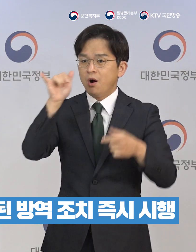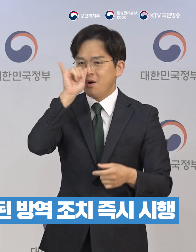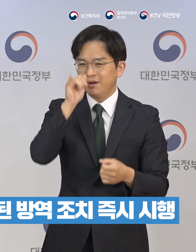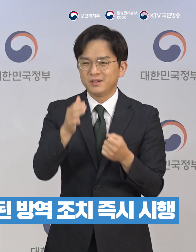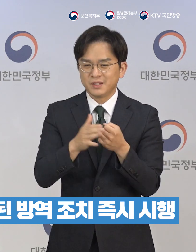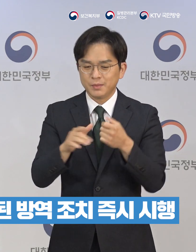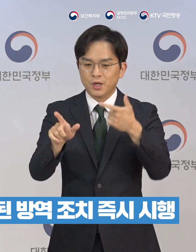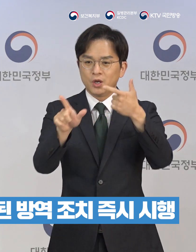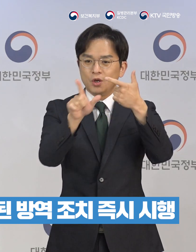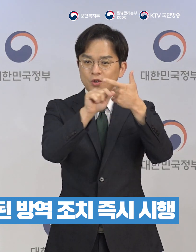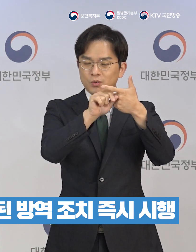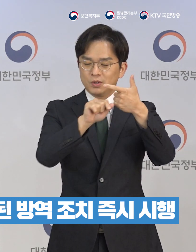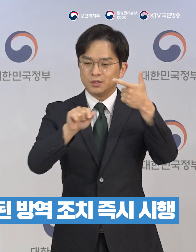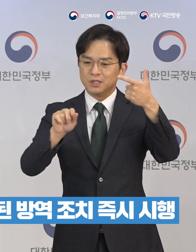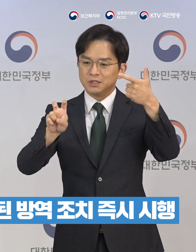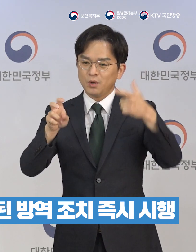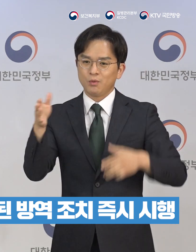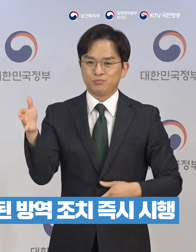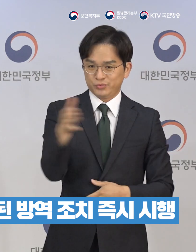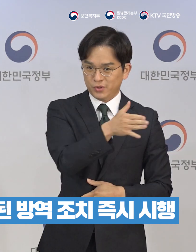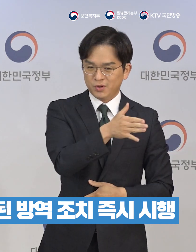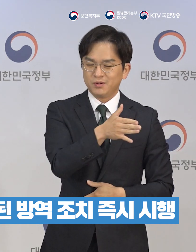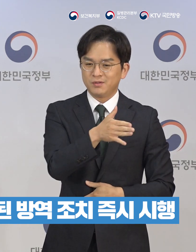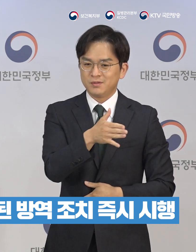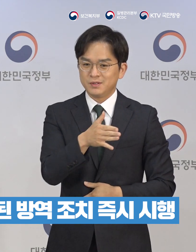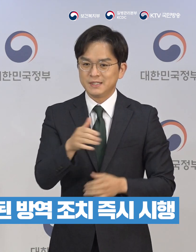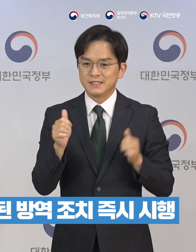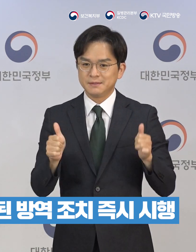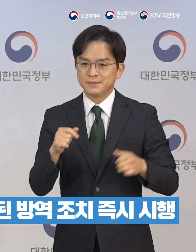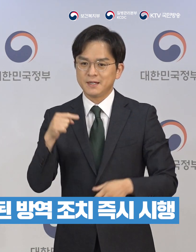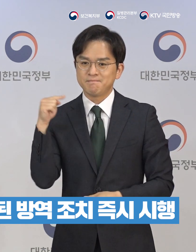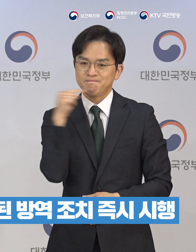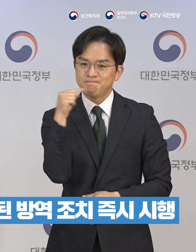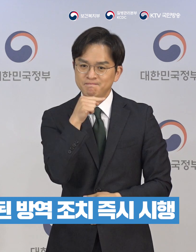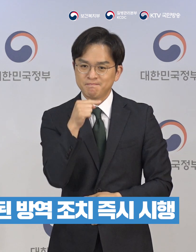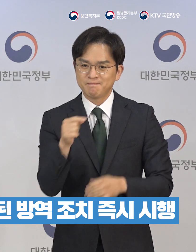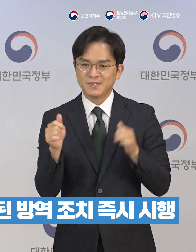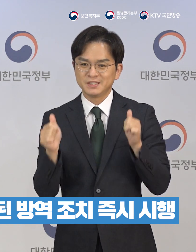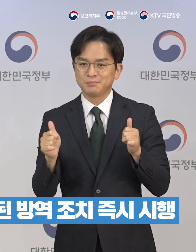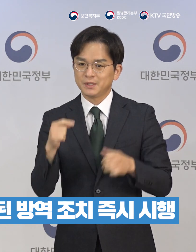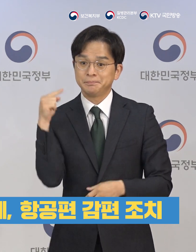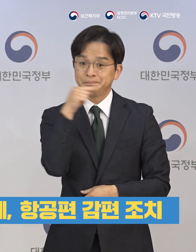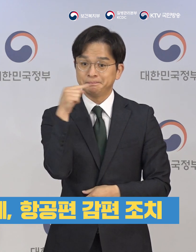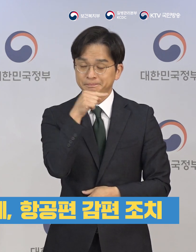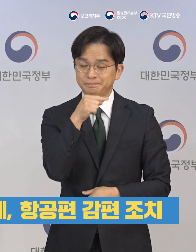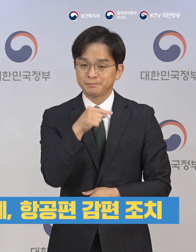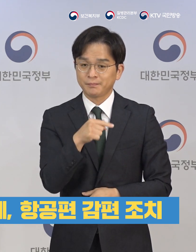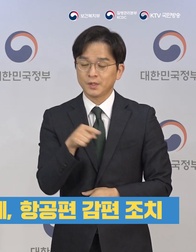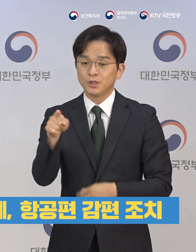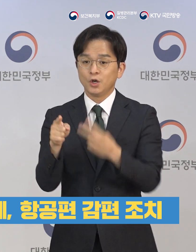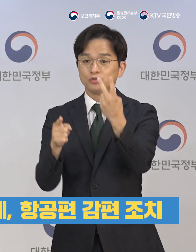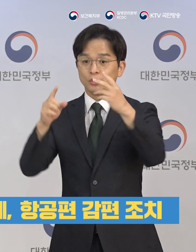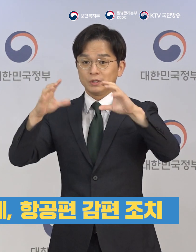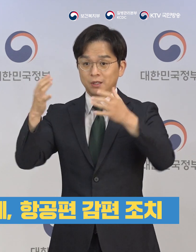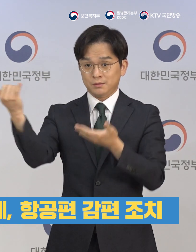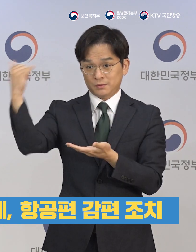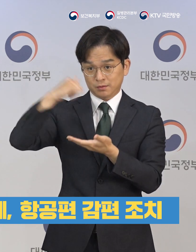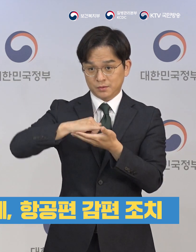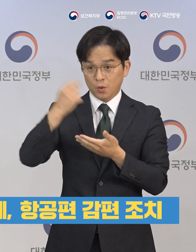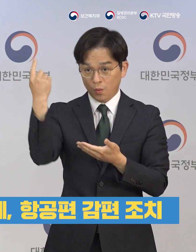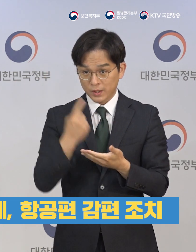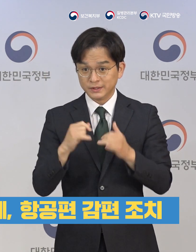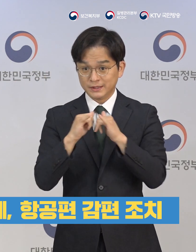대해서는 6월 23일부터 강화된 방역 조치를 즉시 시행할 계획입니다. 이들 국가에 대해서는